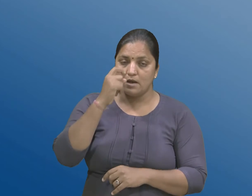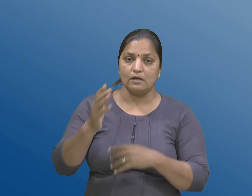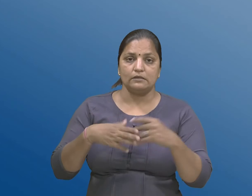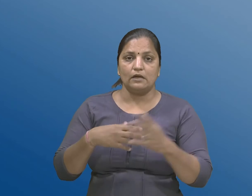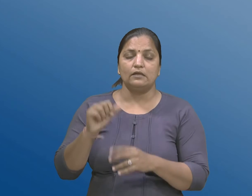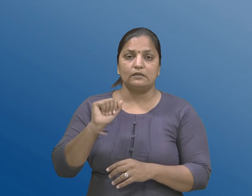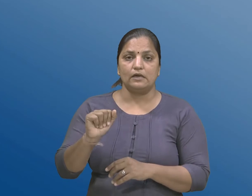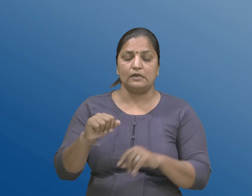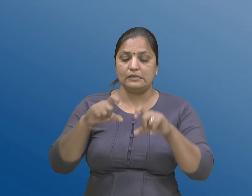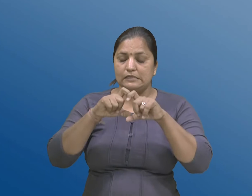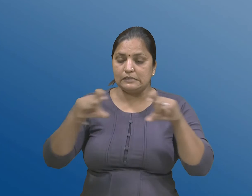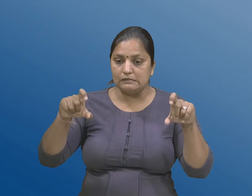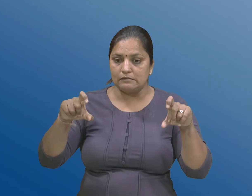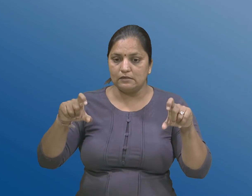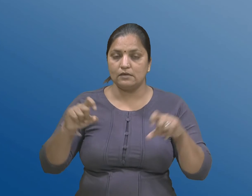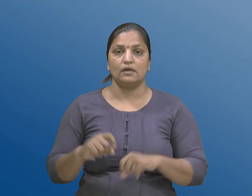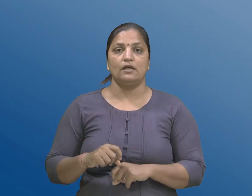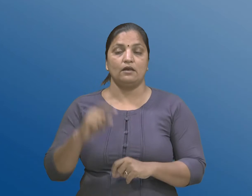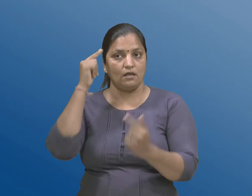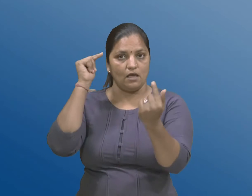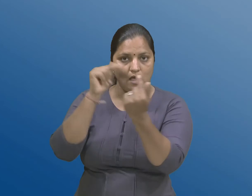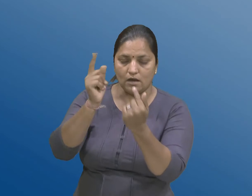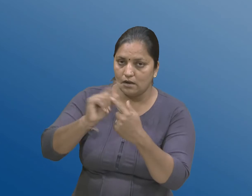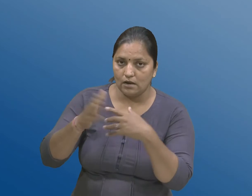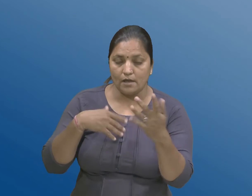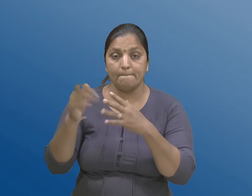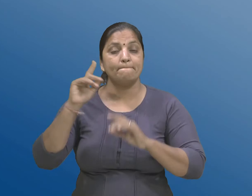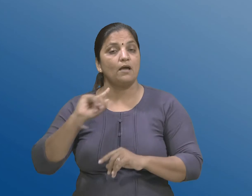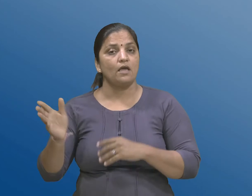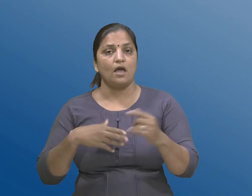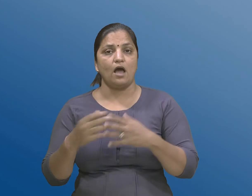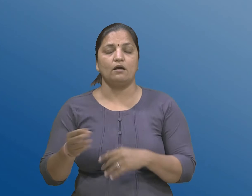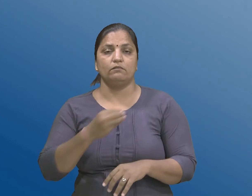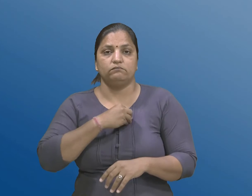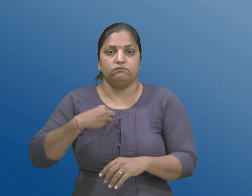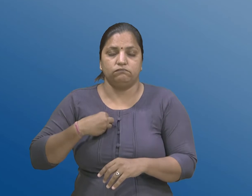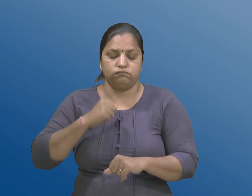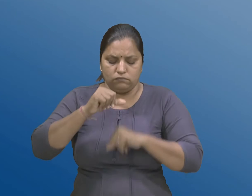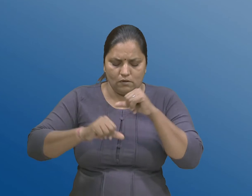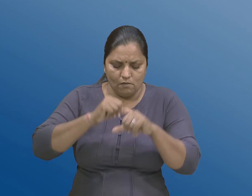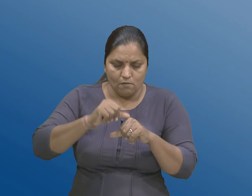स्पष्ट सम्मती विना कोई पाण तबीवी प्रक्रिया करवा मां आवे